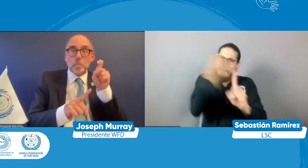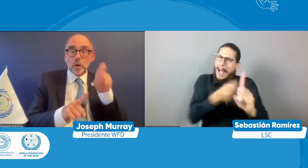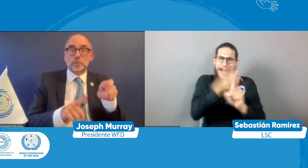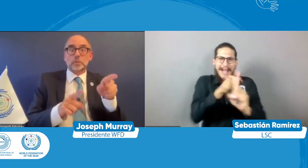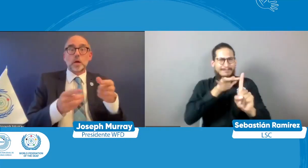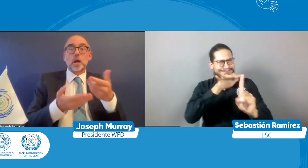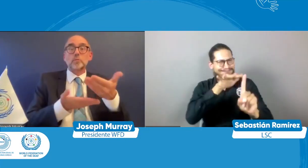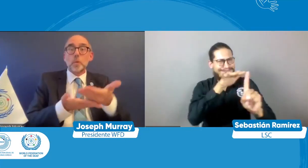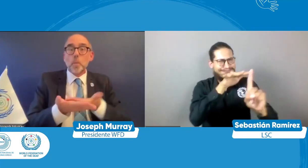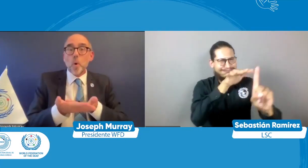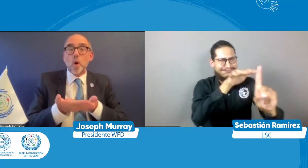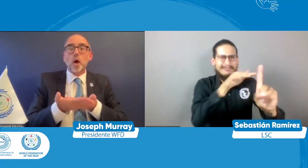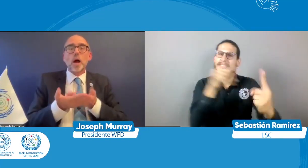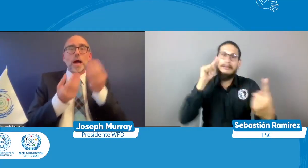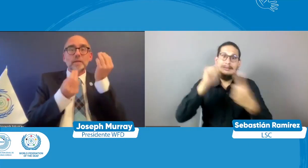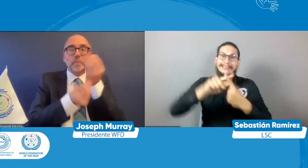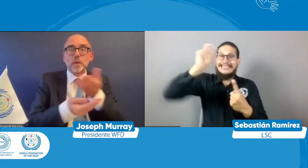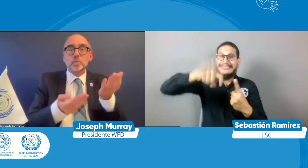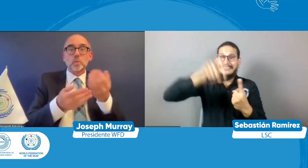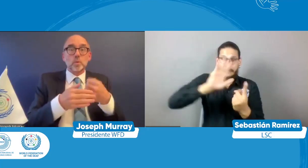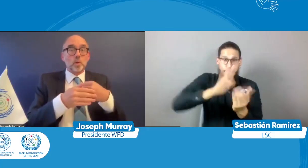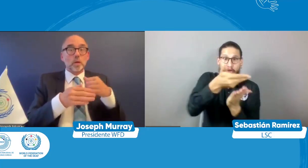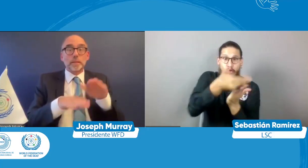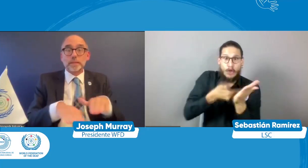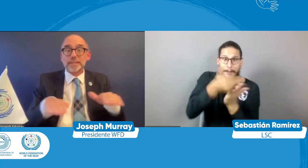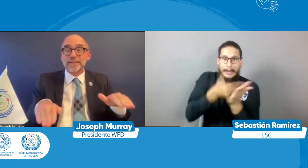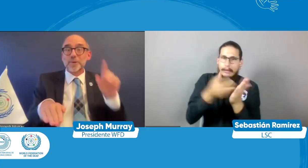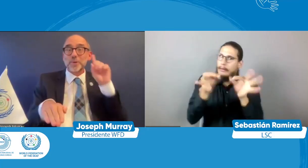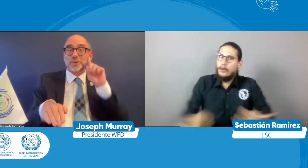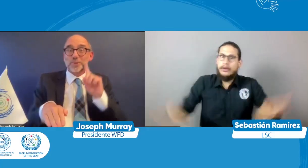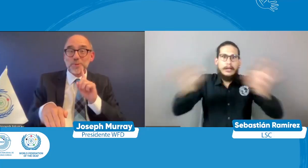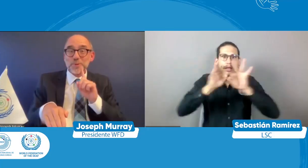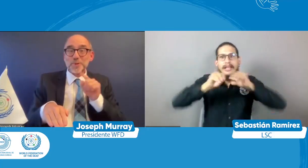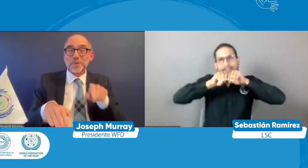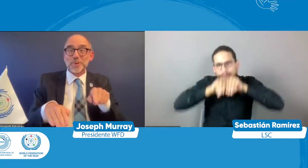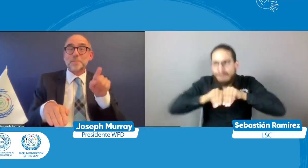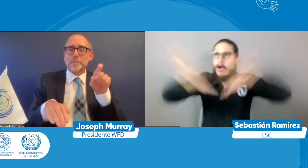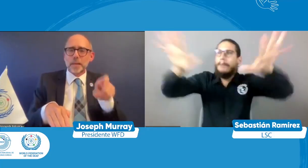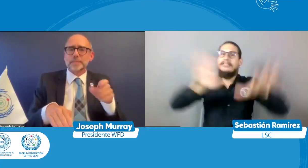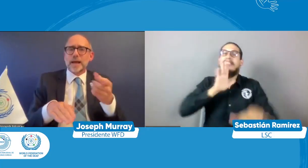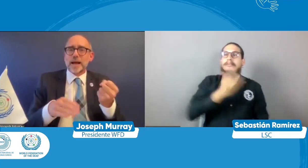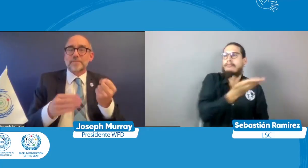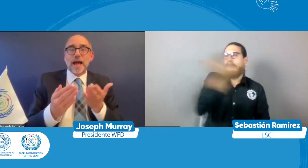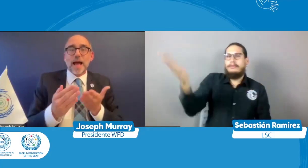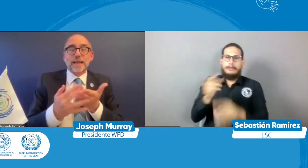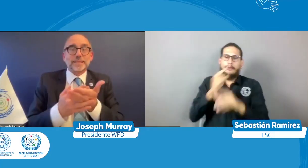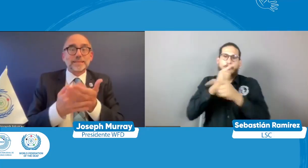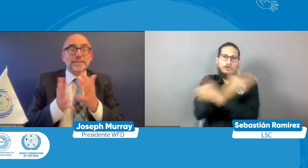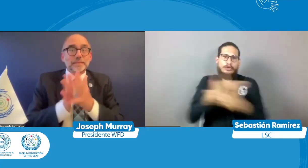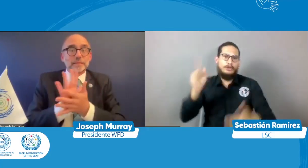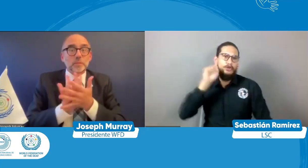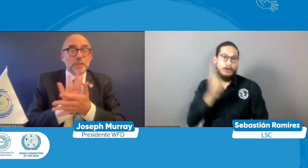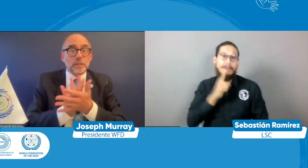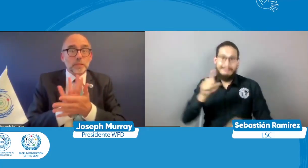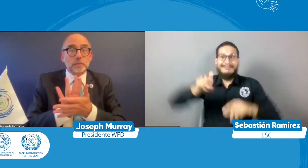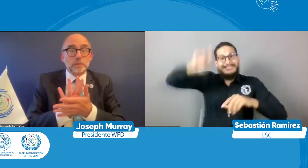decisiones pues nosotros también pudiéramos estar y llevar a cabo estos documentos mostrar y decir bueno los niños